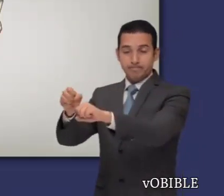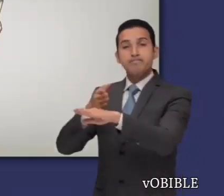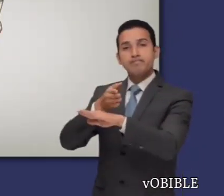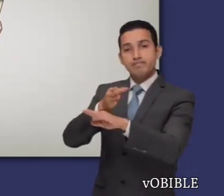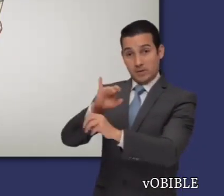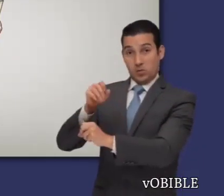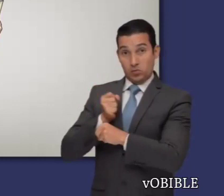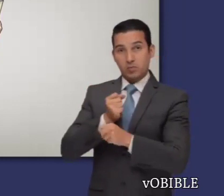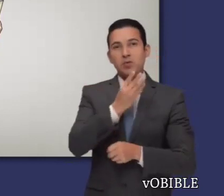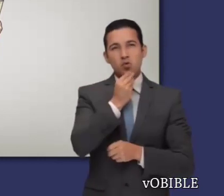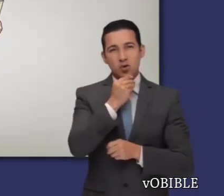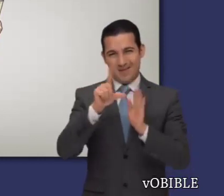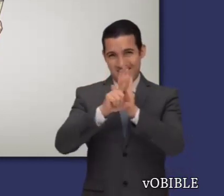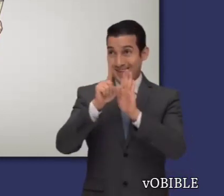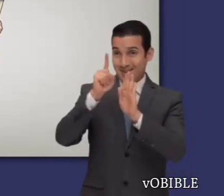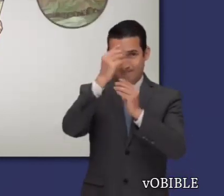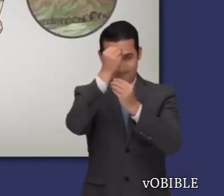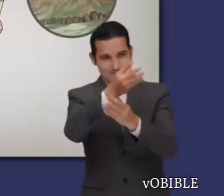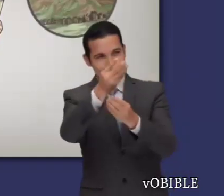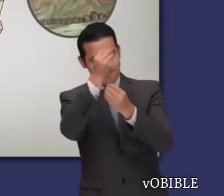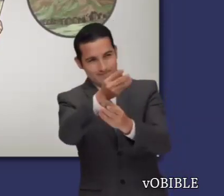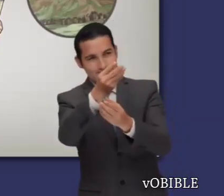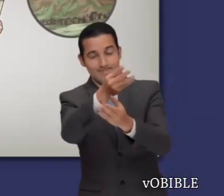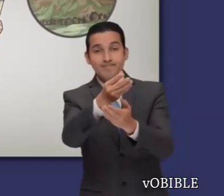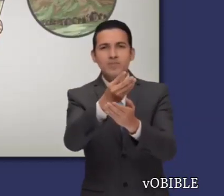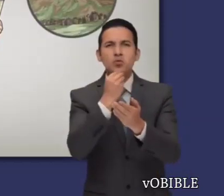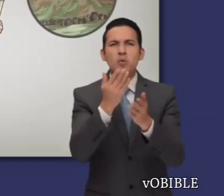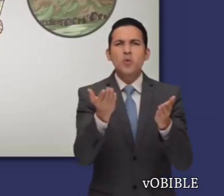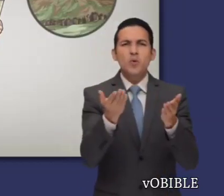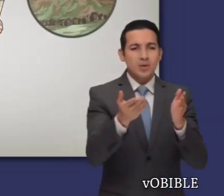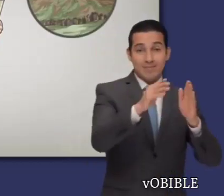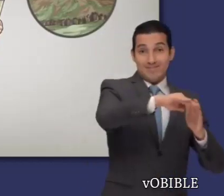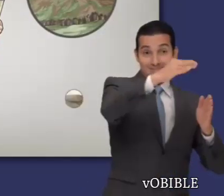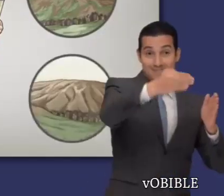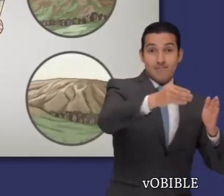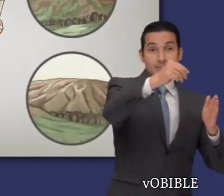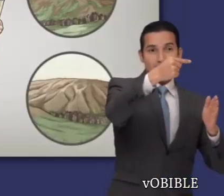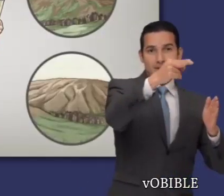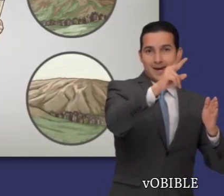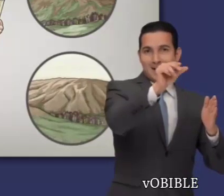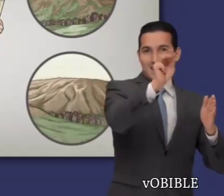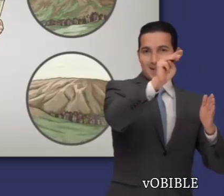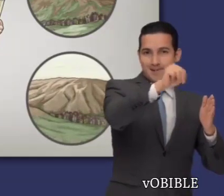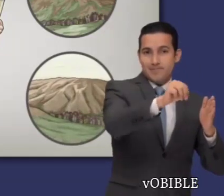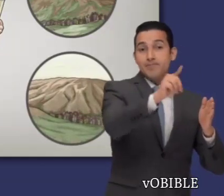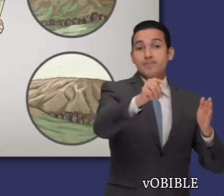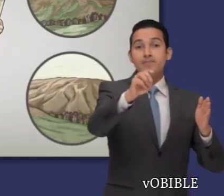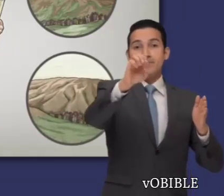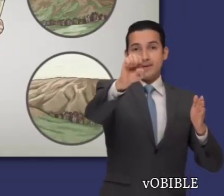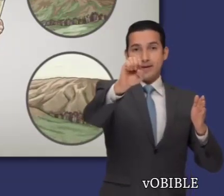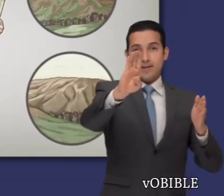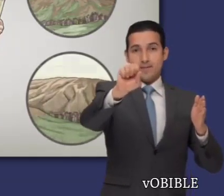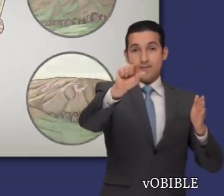Josué le lea al pueblo la ley de Dios. La mitad de la nación está enfrente del monte Gerizim, y la otra mitad, enfrente del